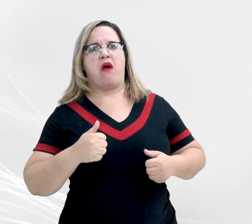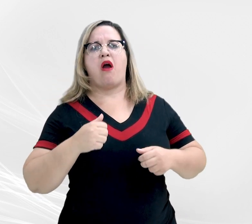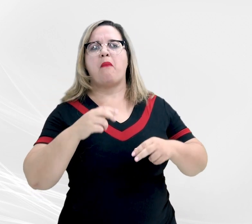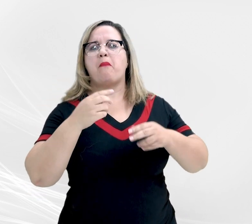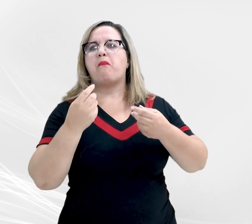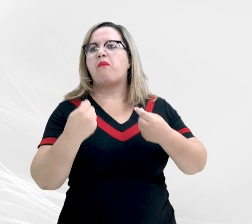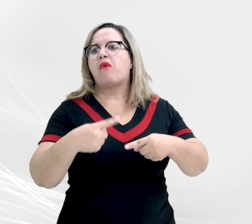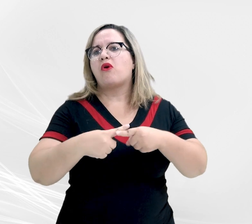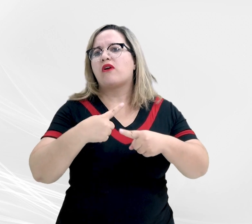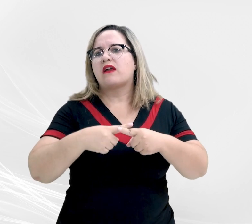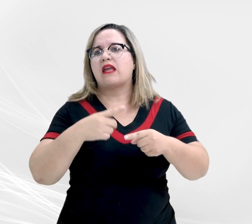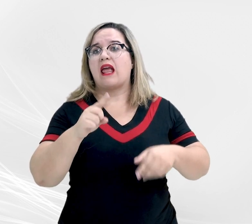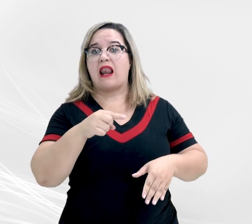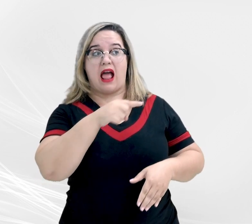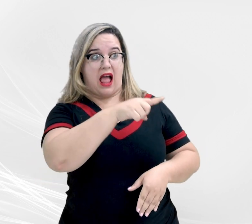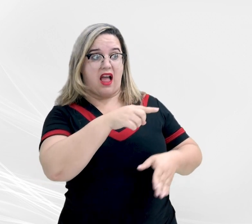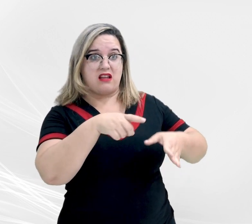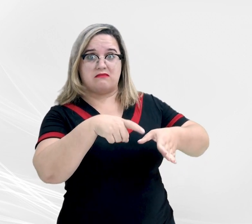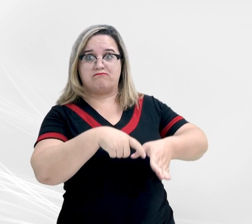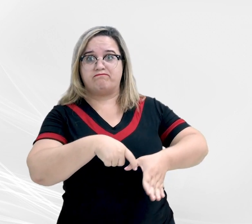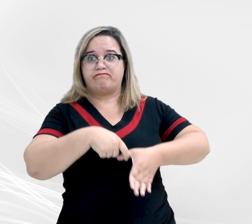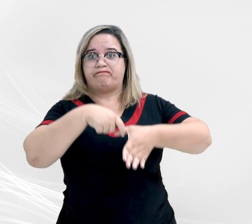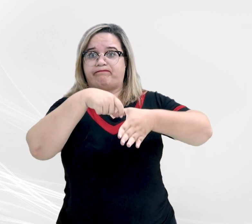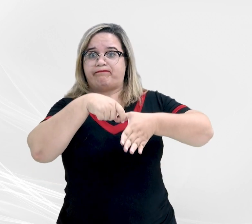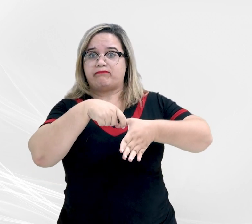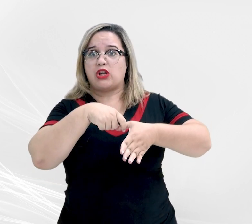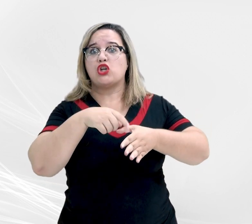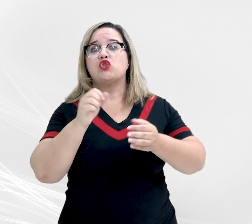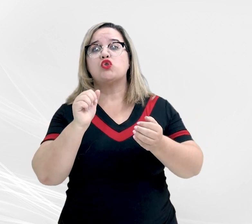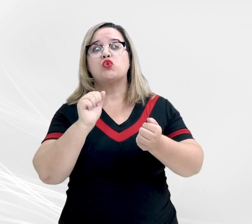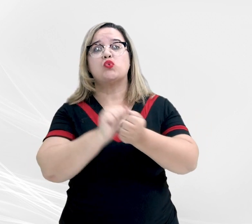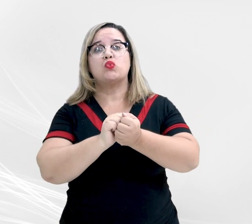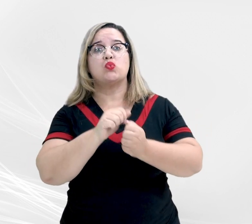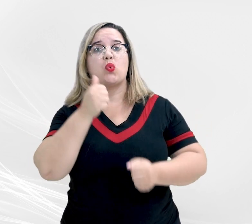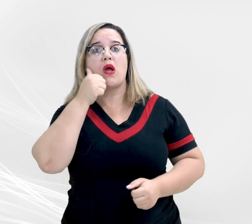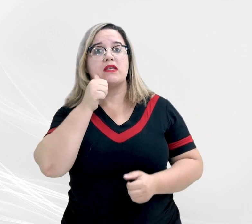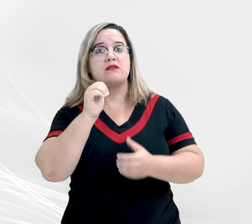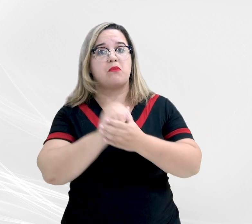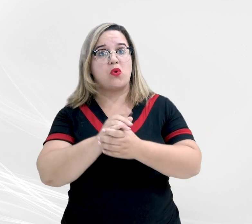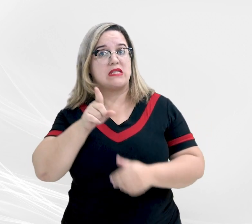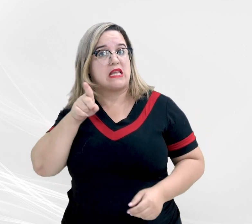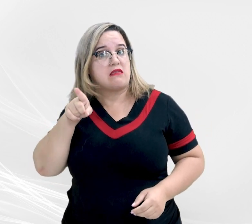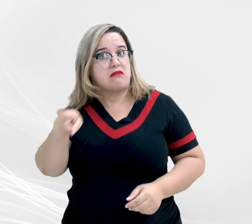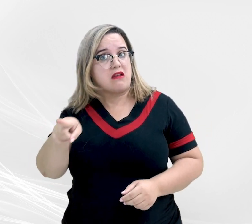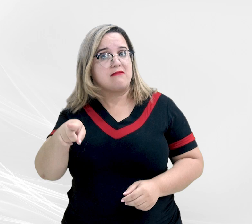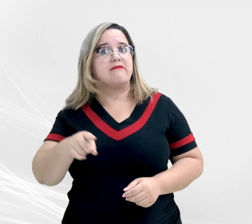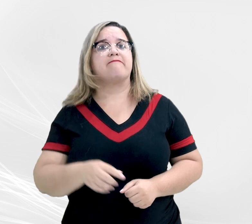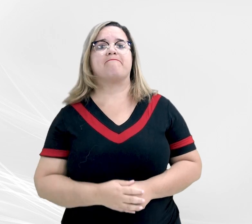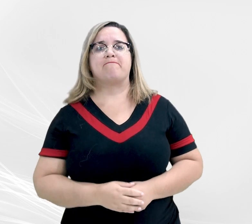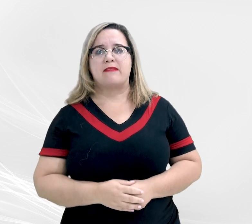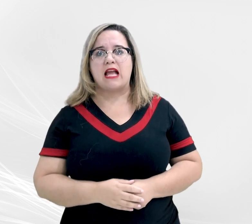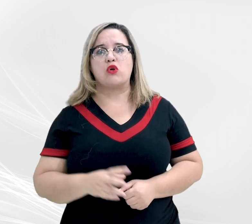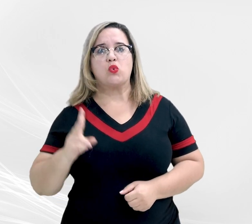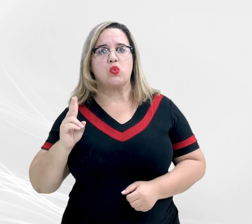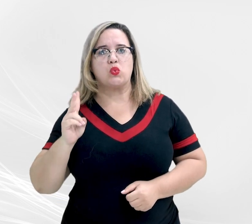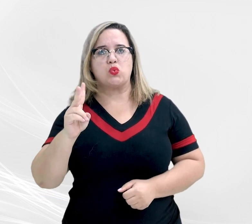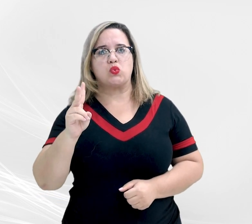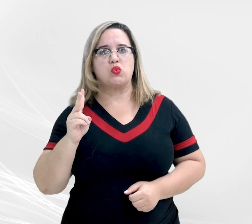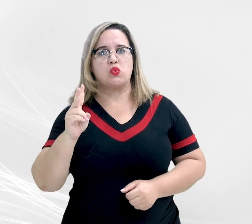suposta dívida entre este e sua esposa. Dessa maneira, teria atuado juntamente com o acusado